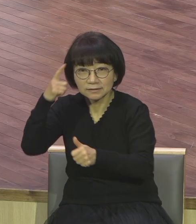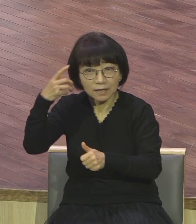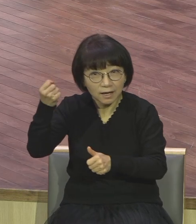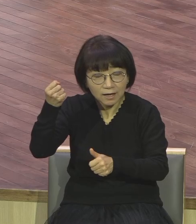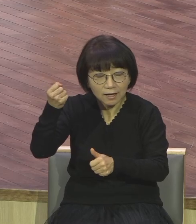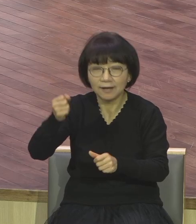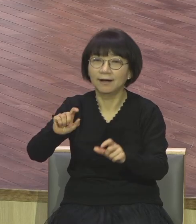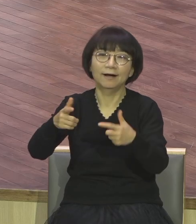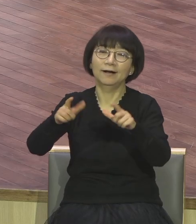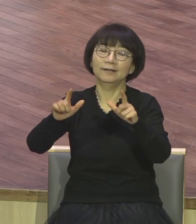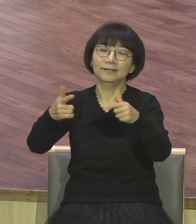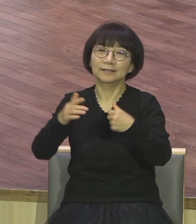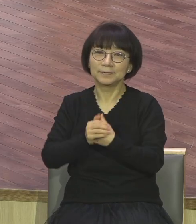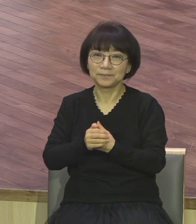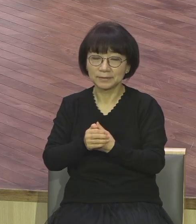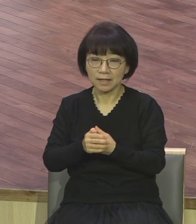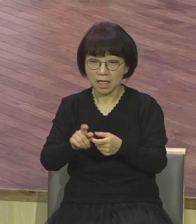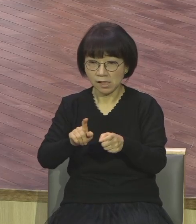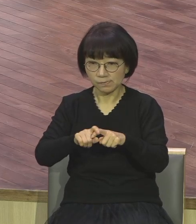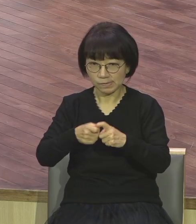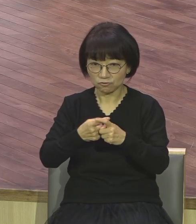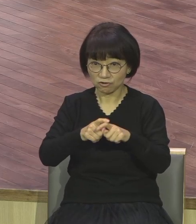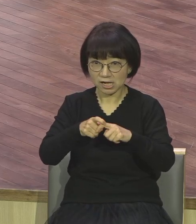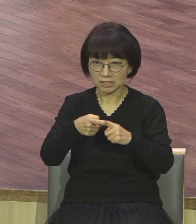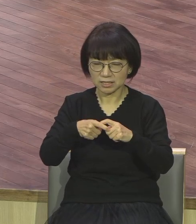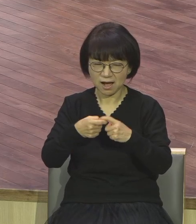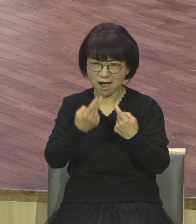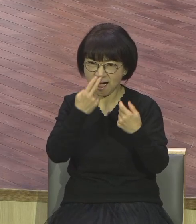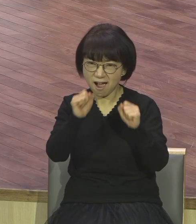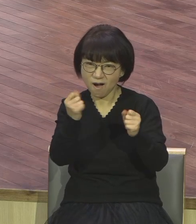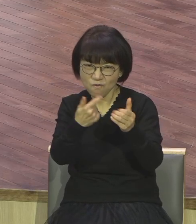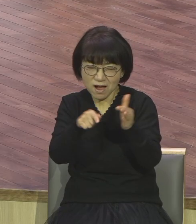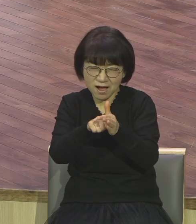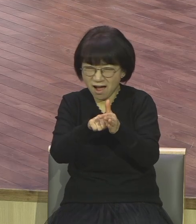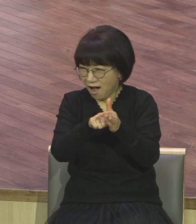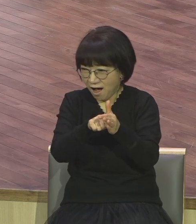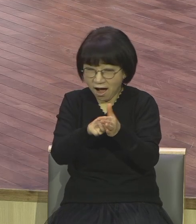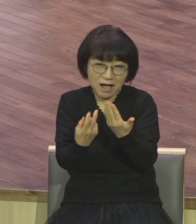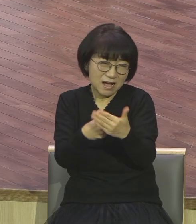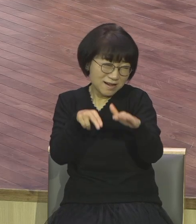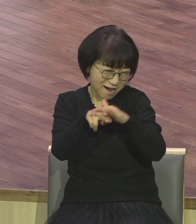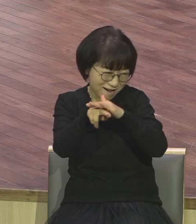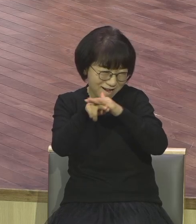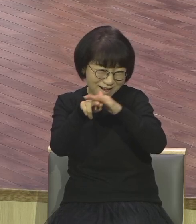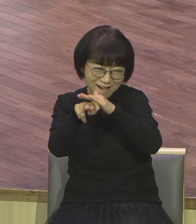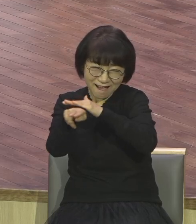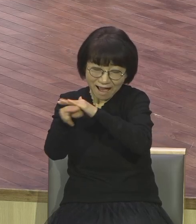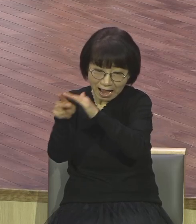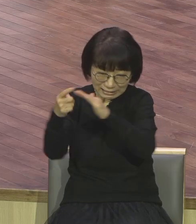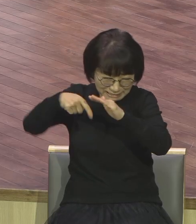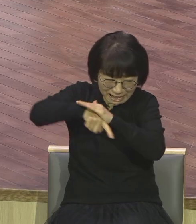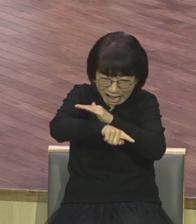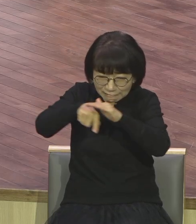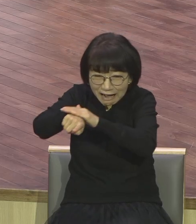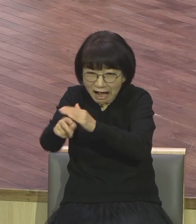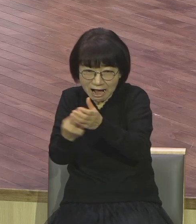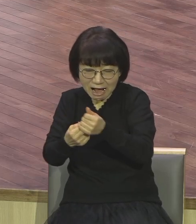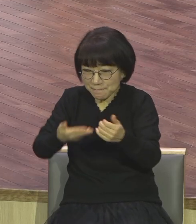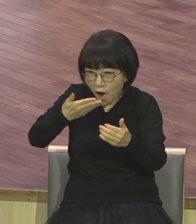그렇지 않습니다 미꾸라지들이 살아남기 위해서 메기를 피해 살아남기 위해서 더 많이 먹고 더 많이 활동하고 더